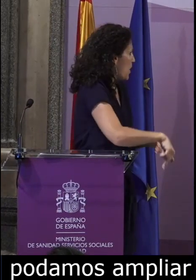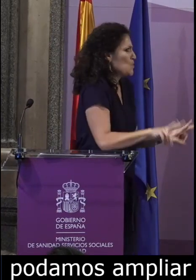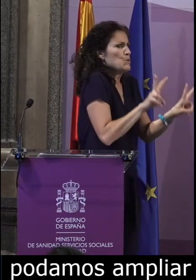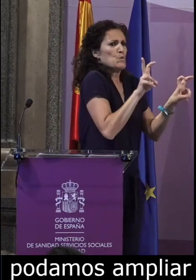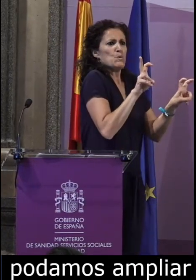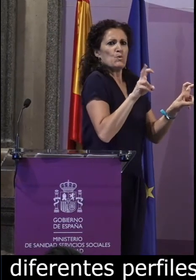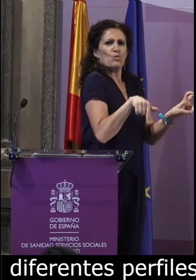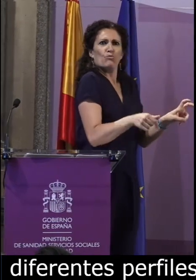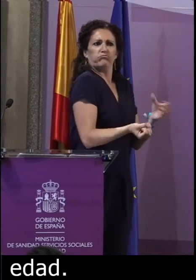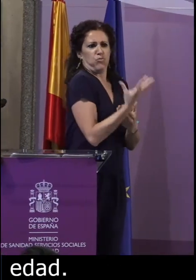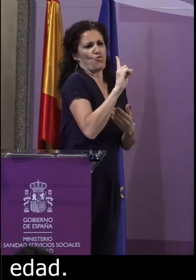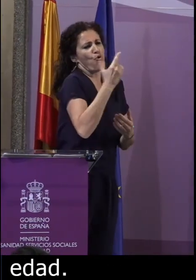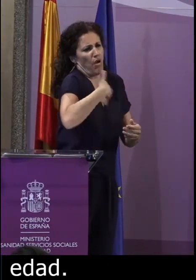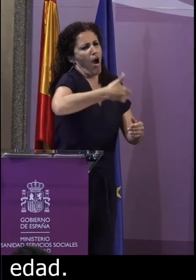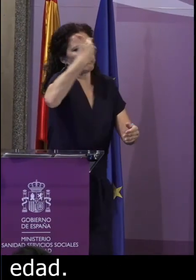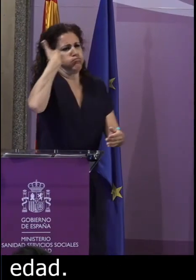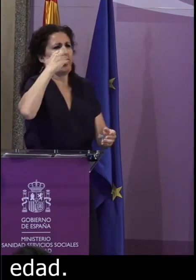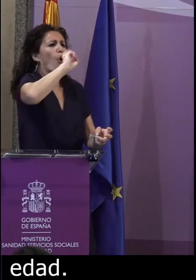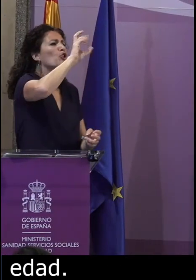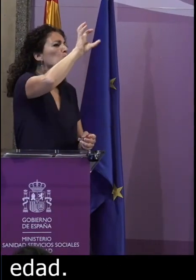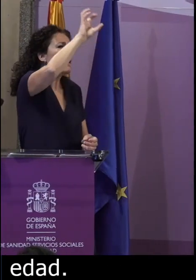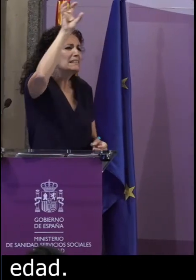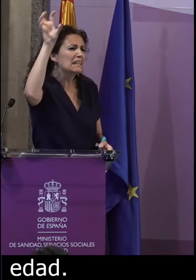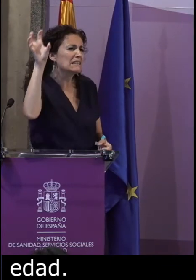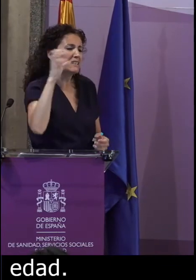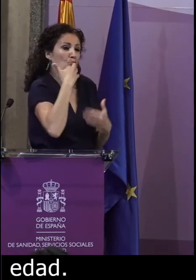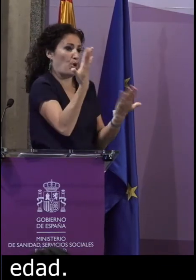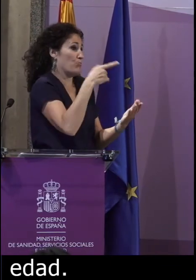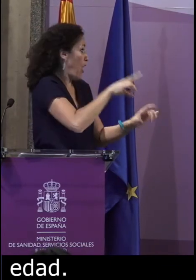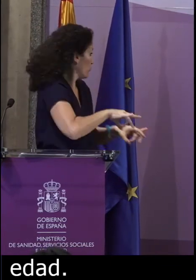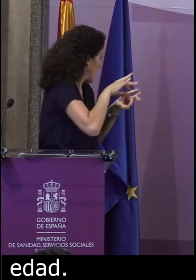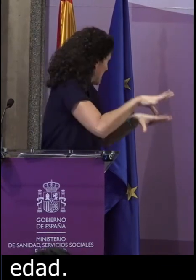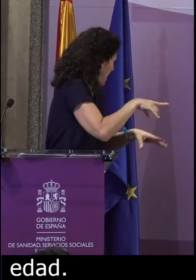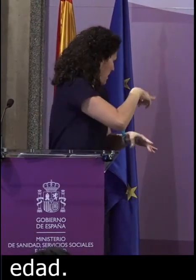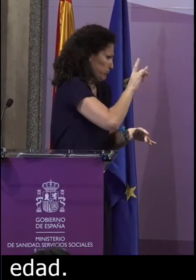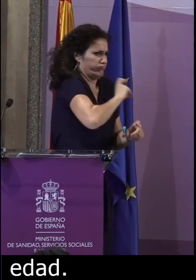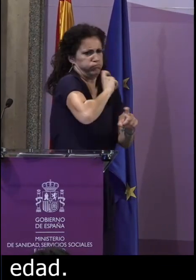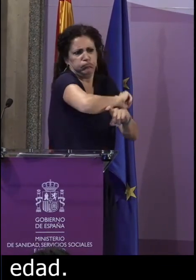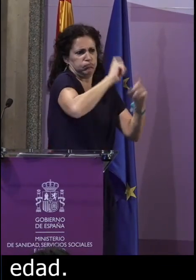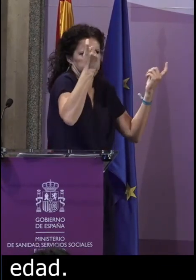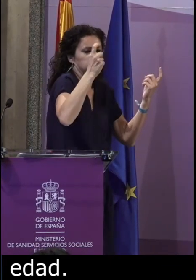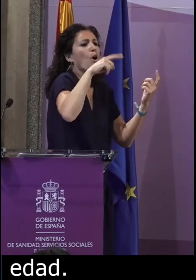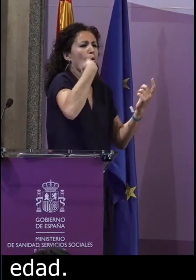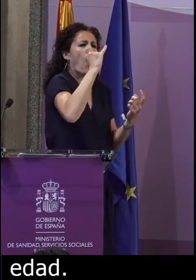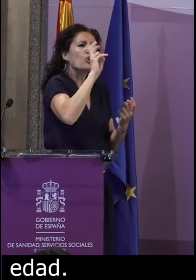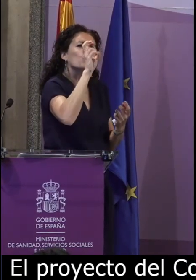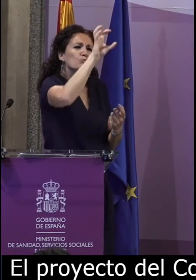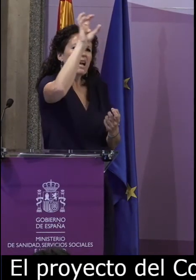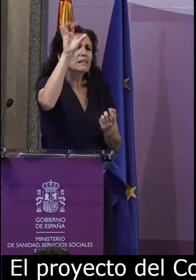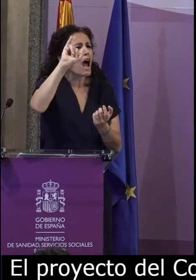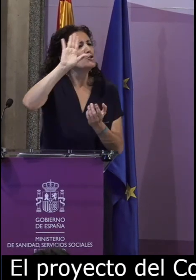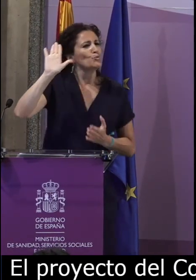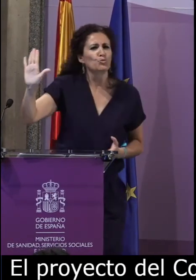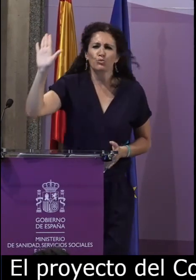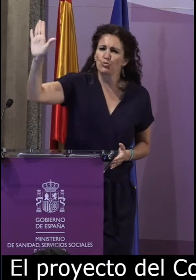El proyecto del Corpus cuenta con antecedentes, contamos con otros países, como decía, el Corpus